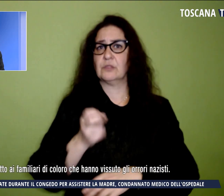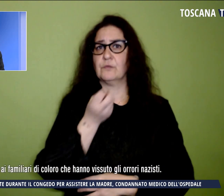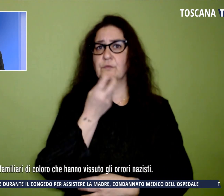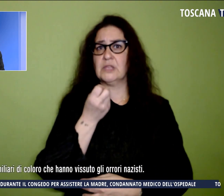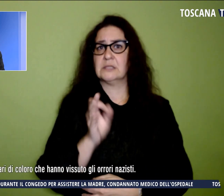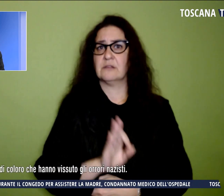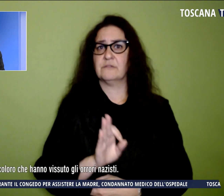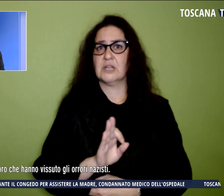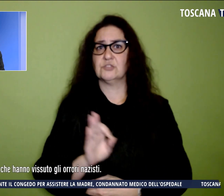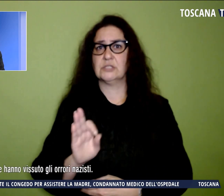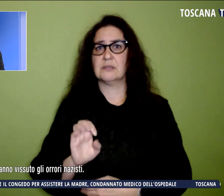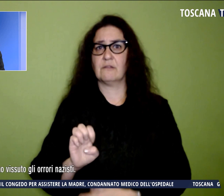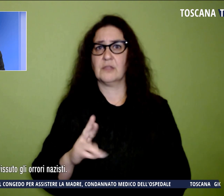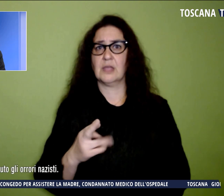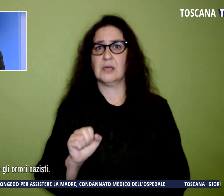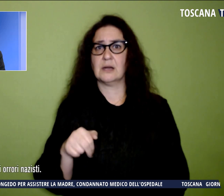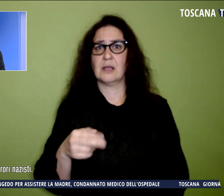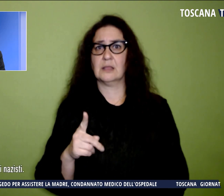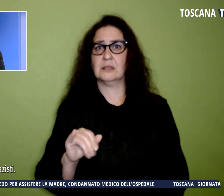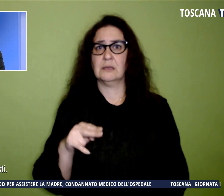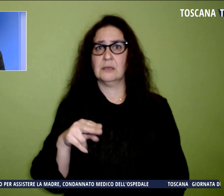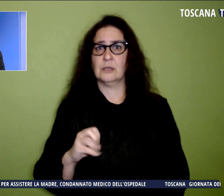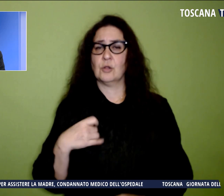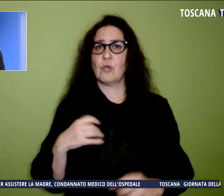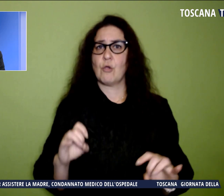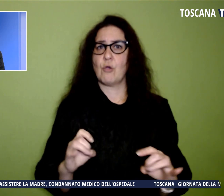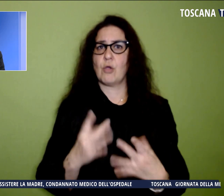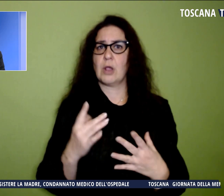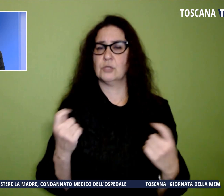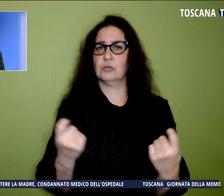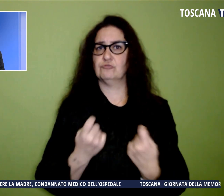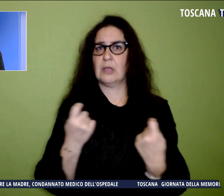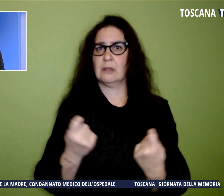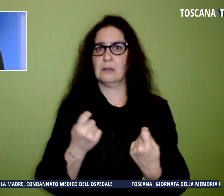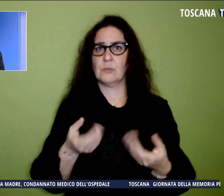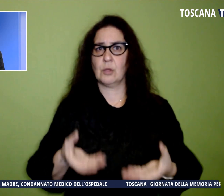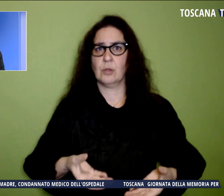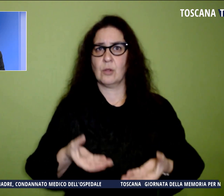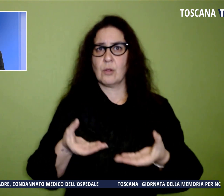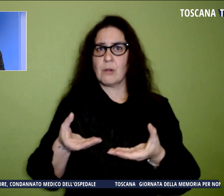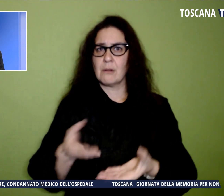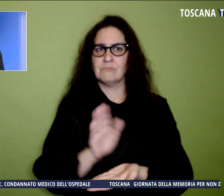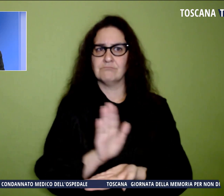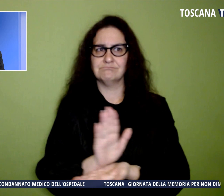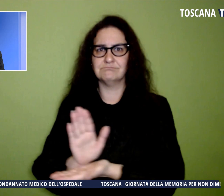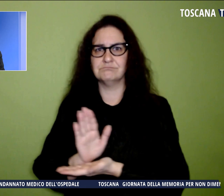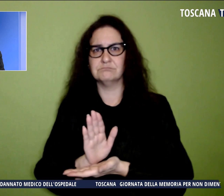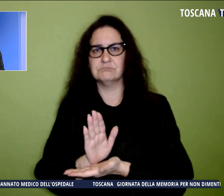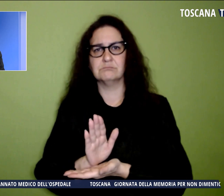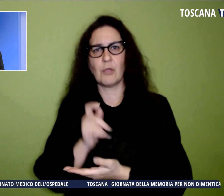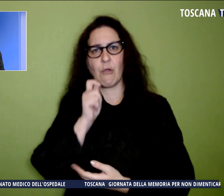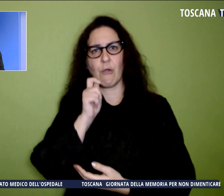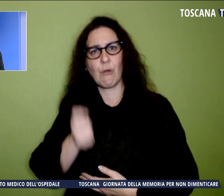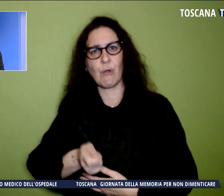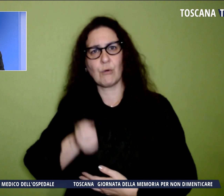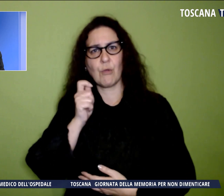Ferrandino, in occasione della cerimonia di consegna delle medaglie d'onore da parte dello